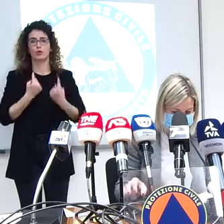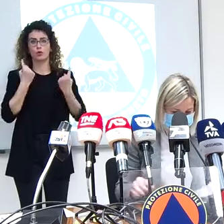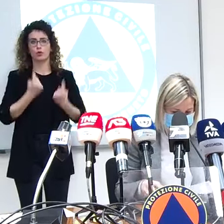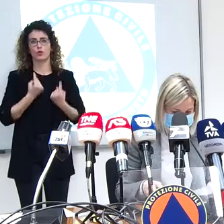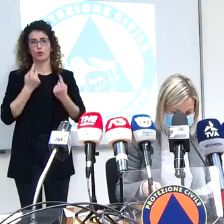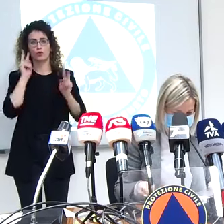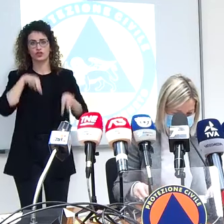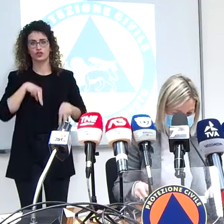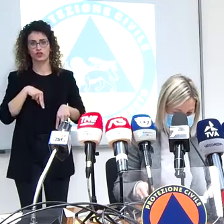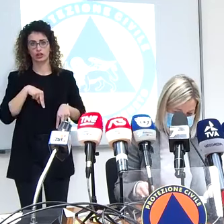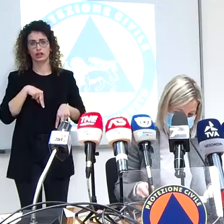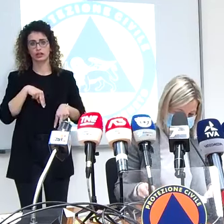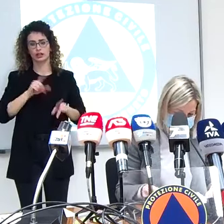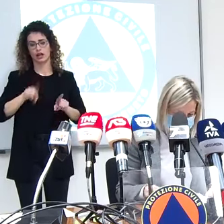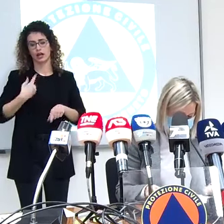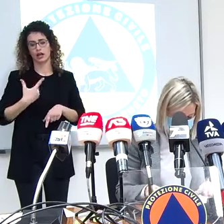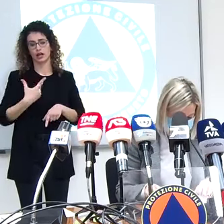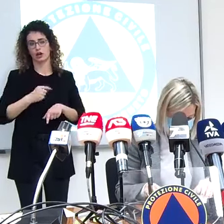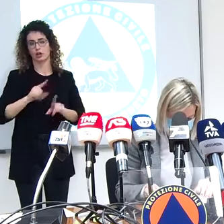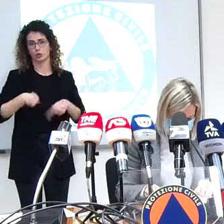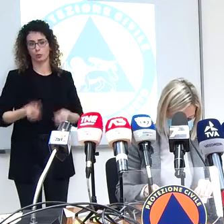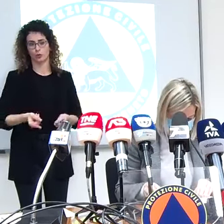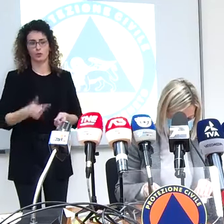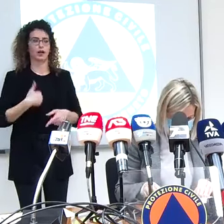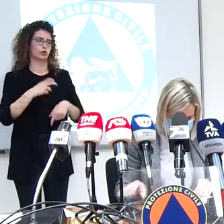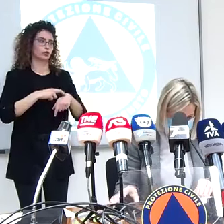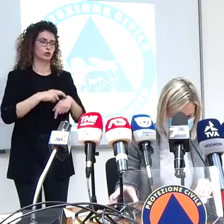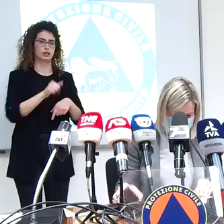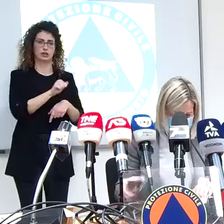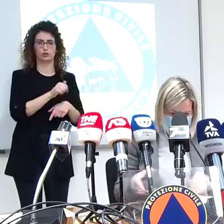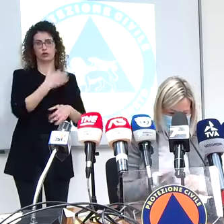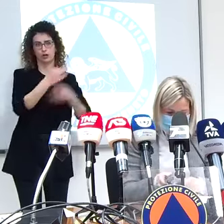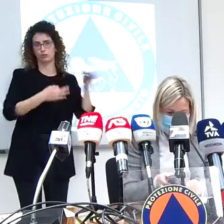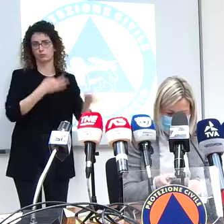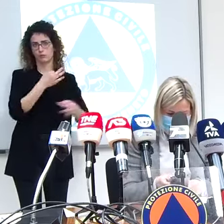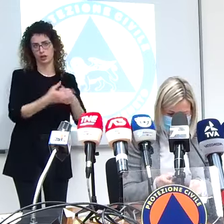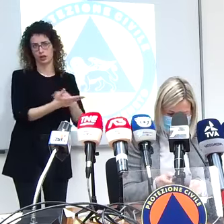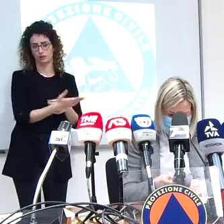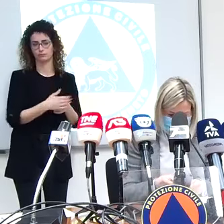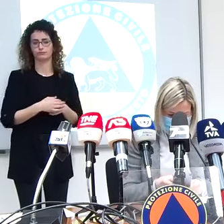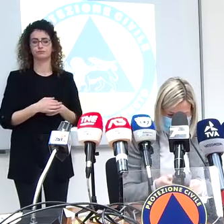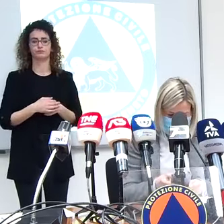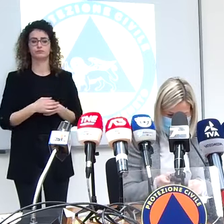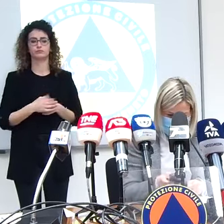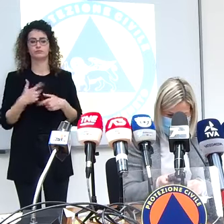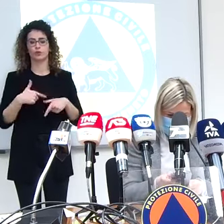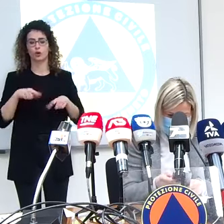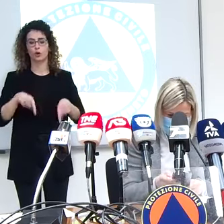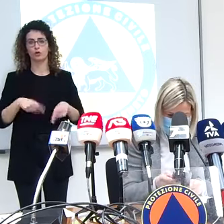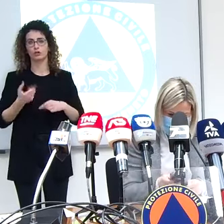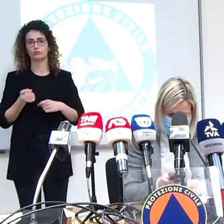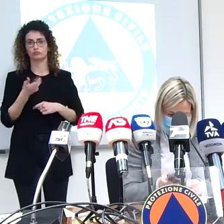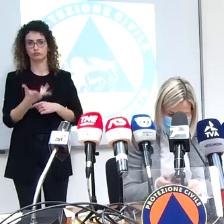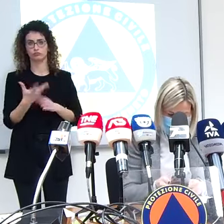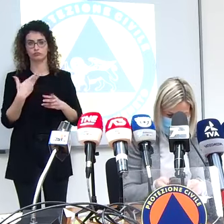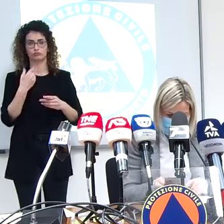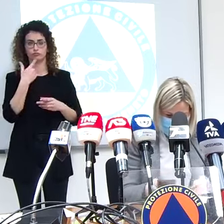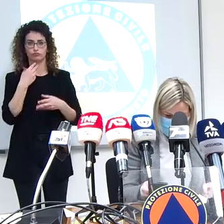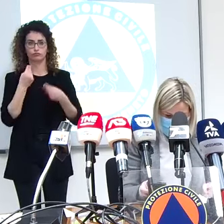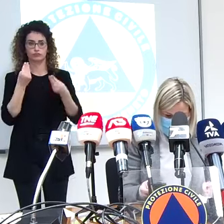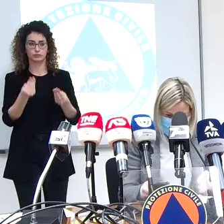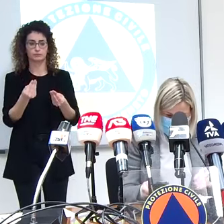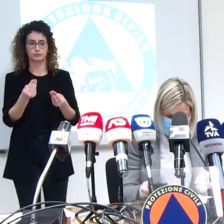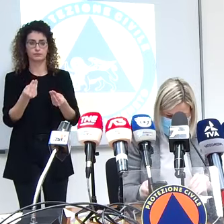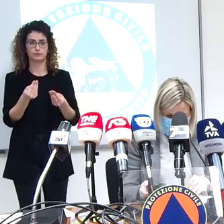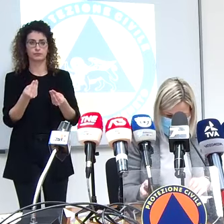somministrazione però poi la dottoressa Scroccaro vi spiega molto bene il dato che io volevo darvi invece che poi quindi anticipando